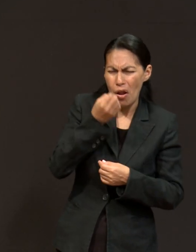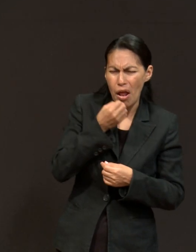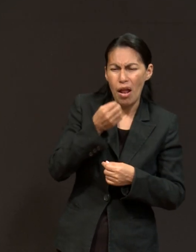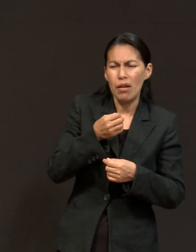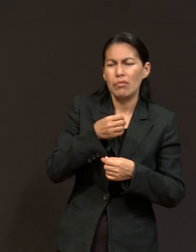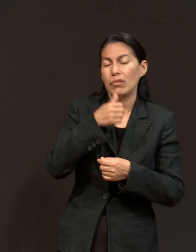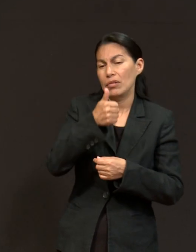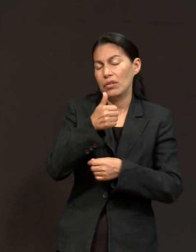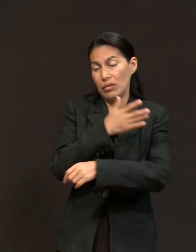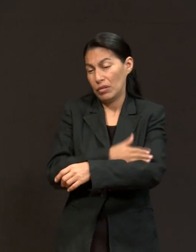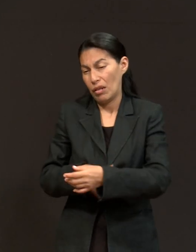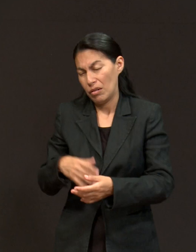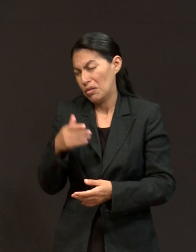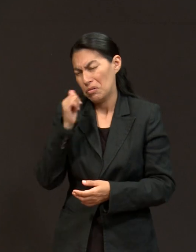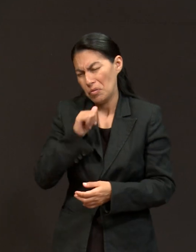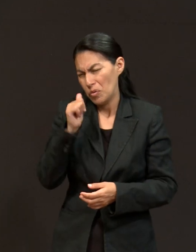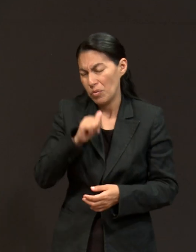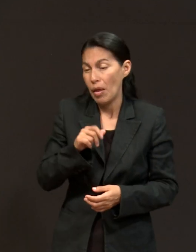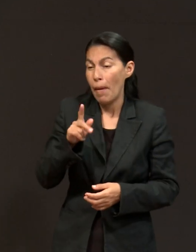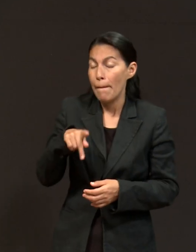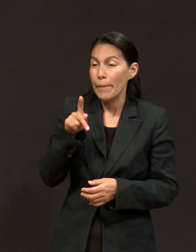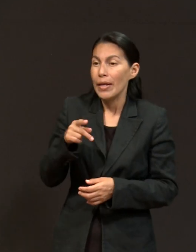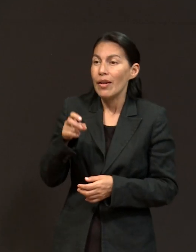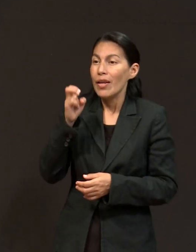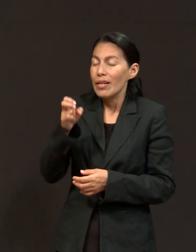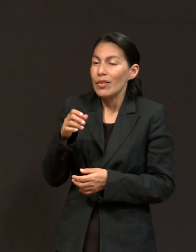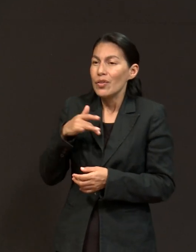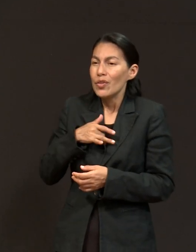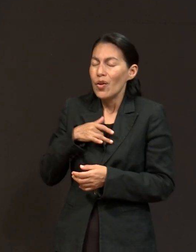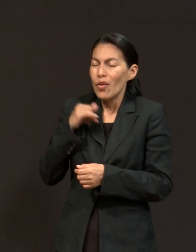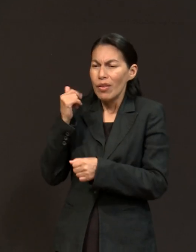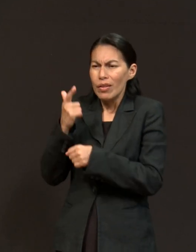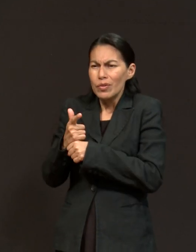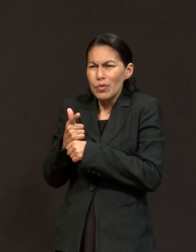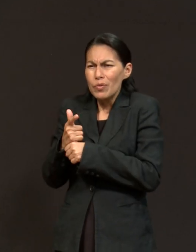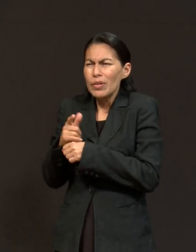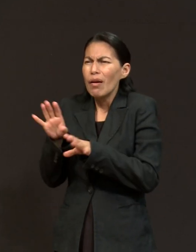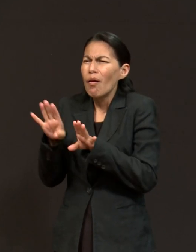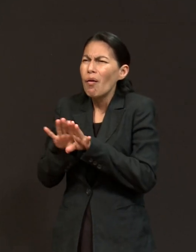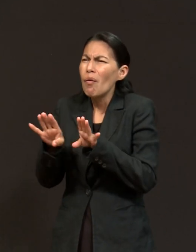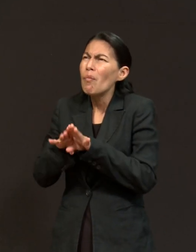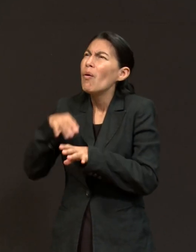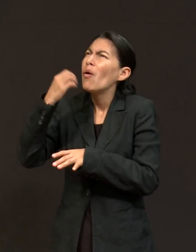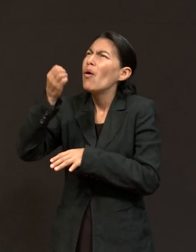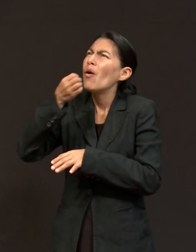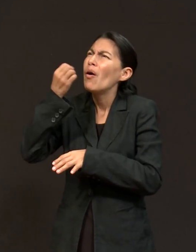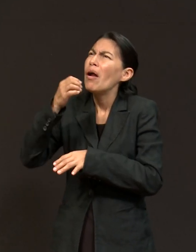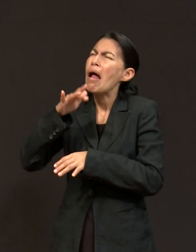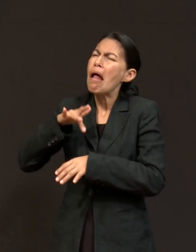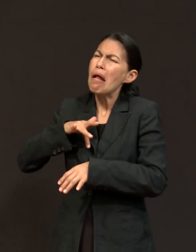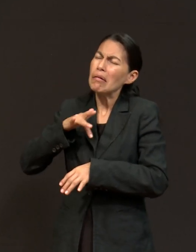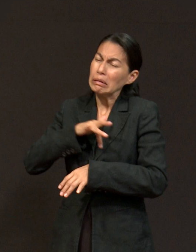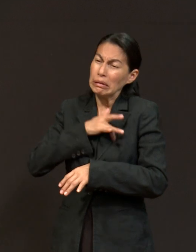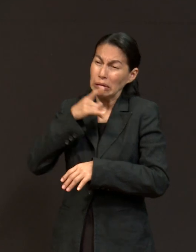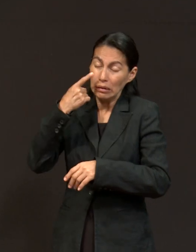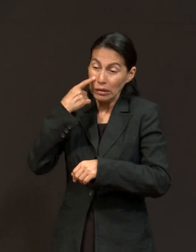horarios y todo. Pero llega un punto cuando uno tiene, se pone en la cabeza pensamientos, vienen pensamientos y